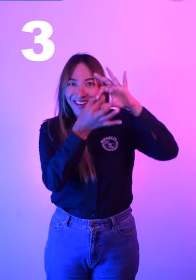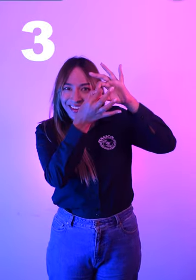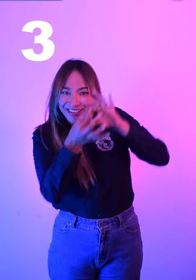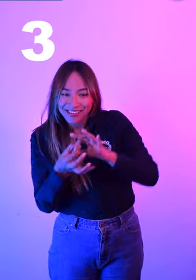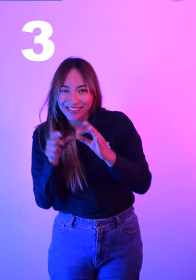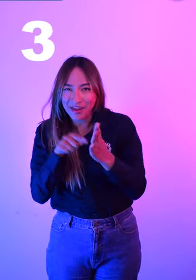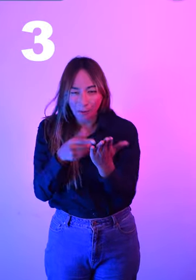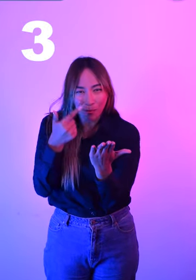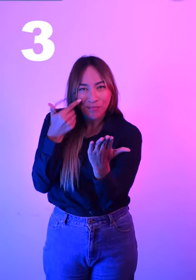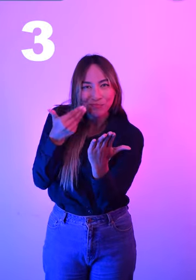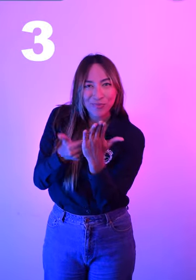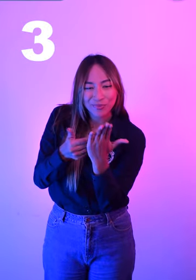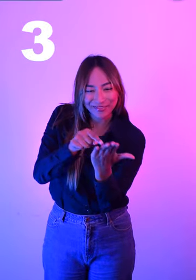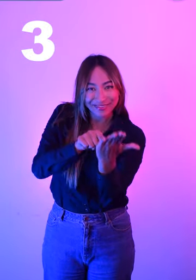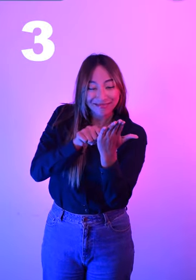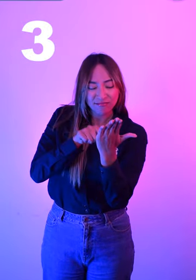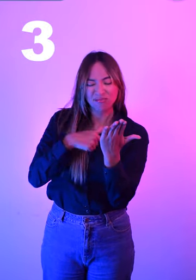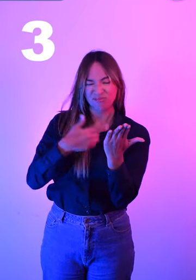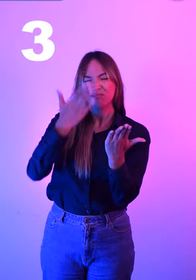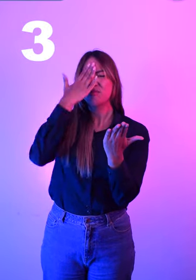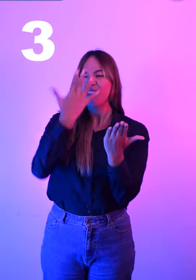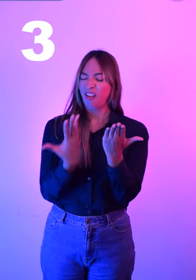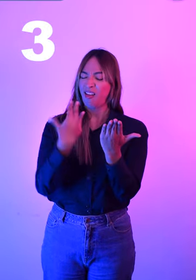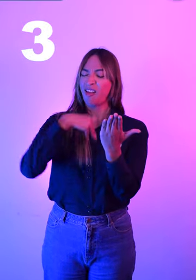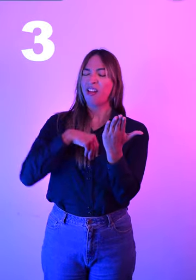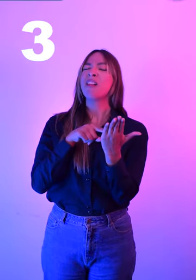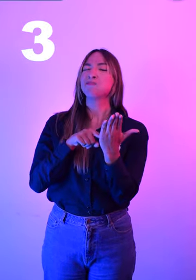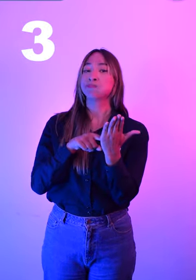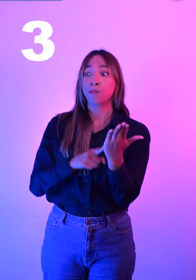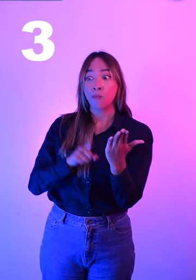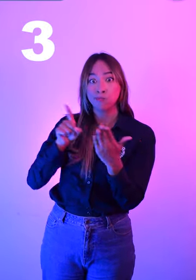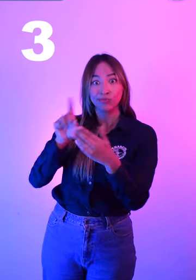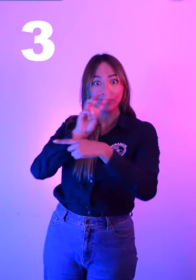Contar con información del proyecto a la hora de diligenciar el formulario.